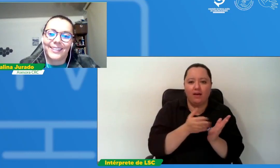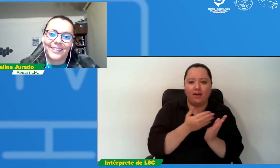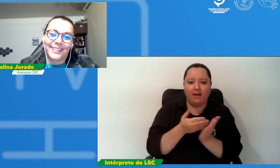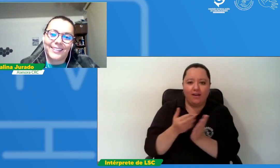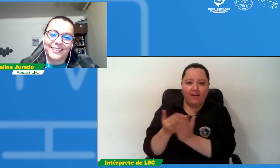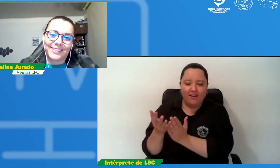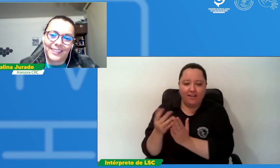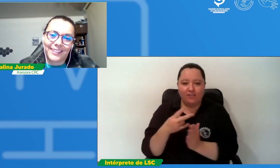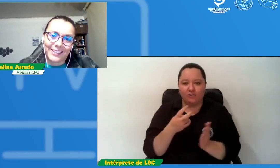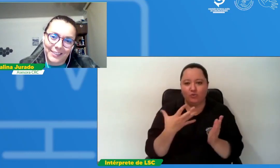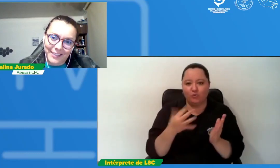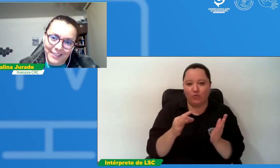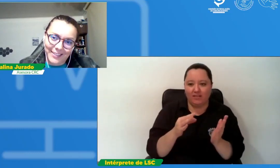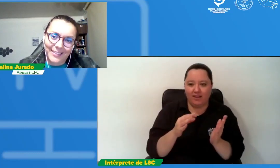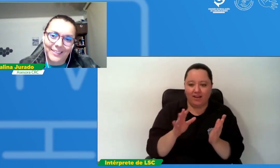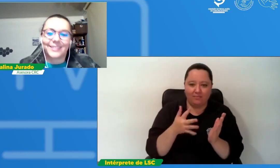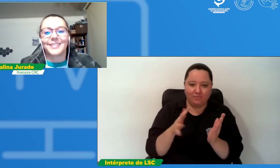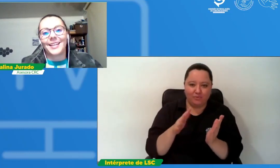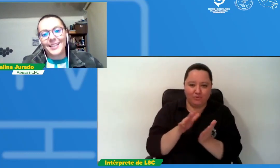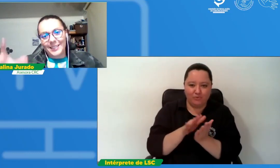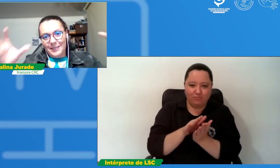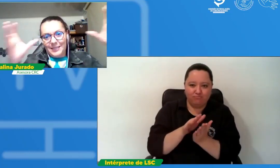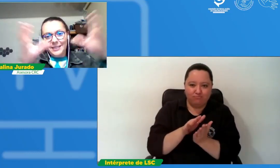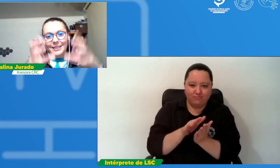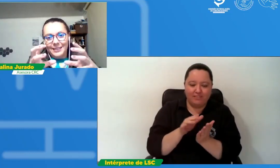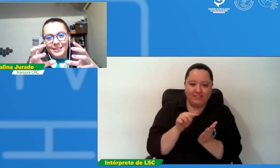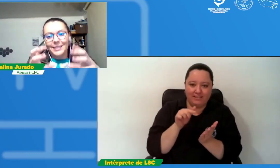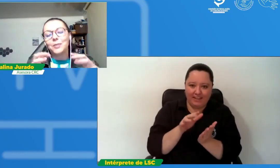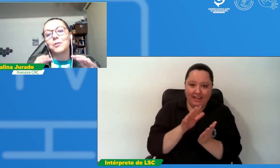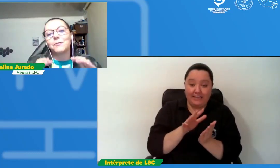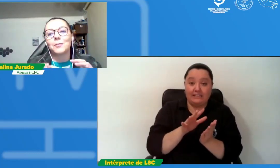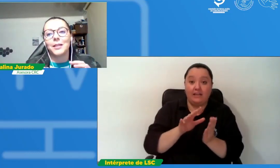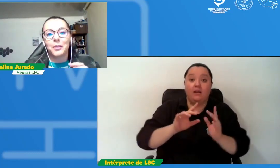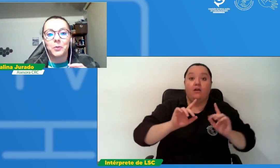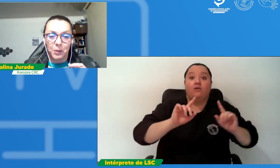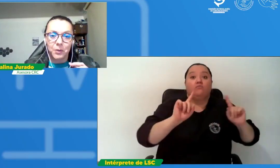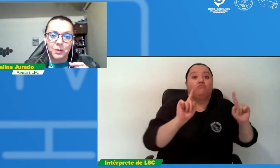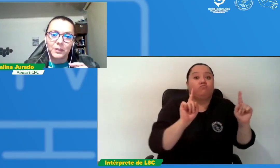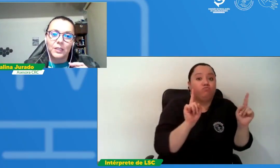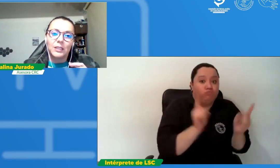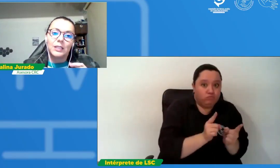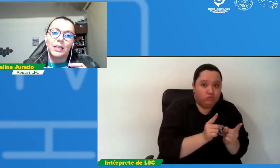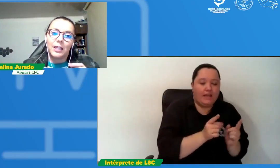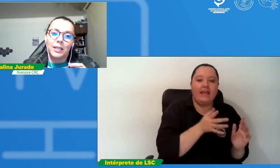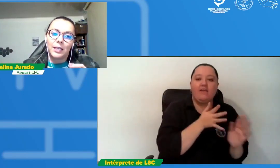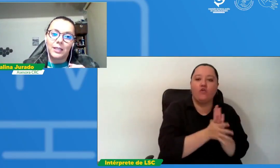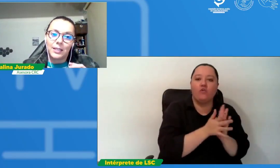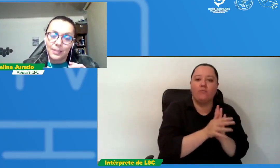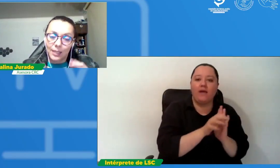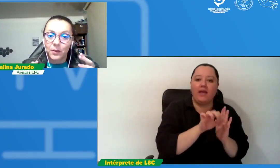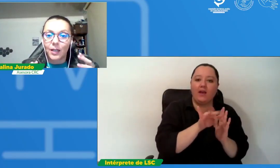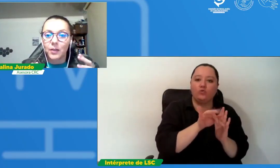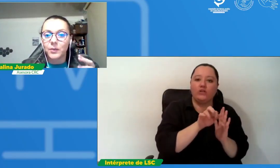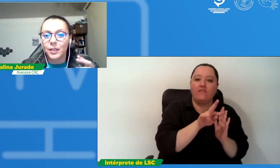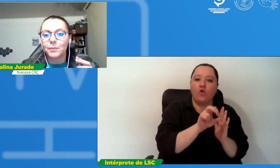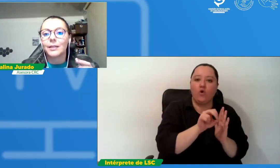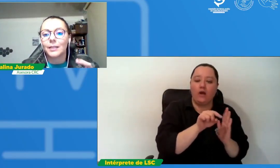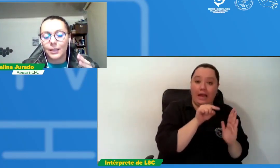ese se sintetiza en un informe ejecutivo que está colgado en la página de la